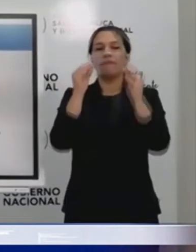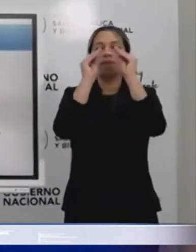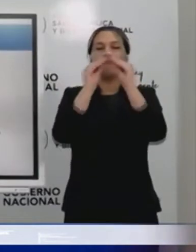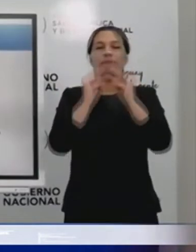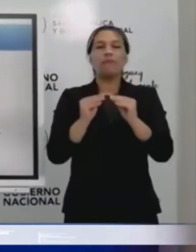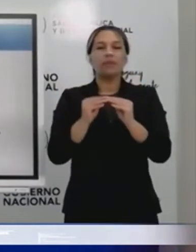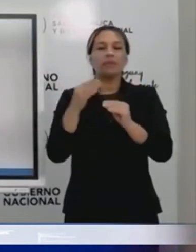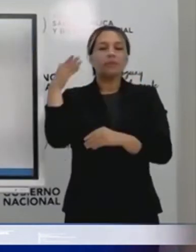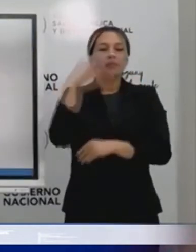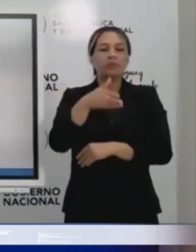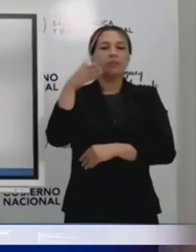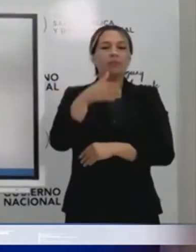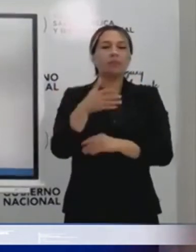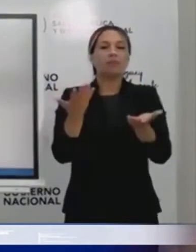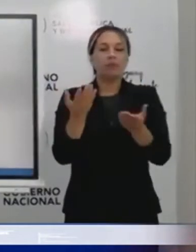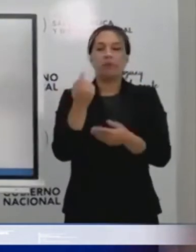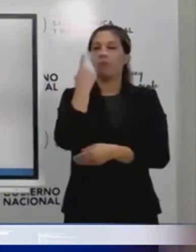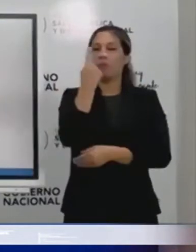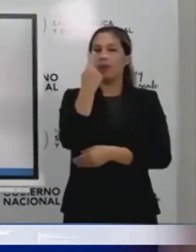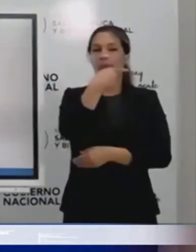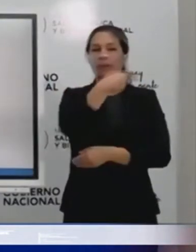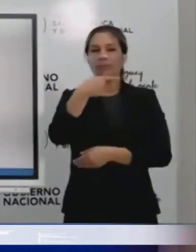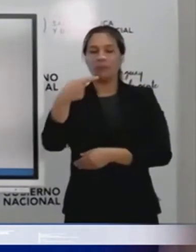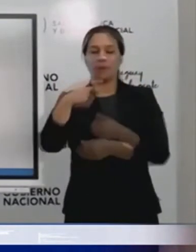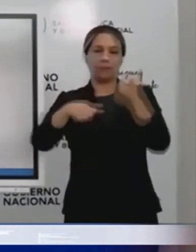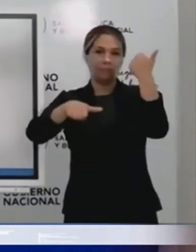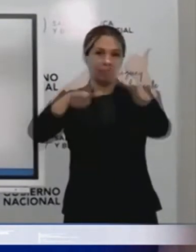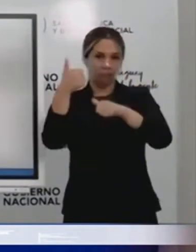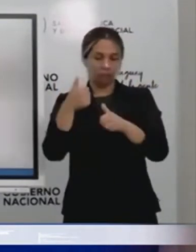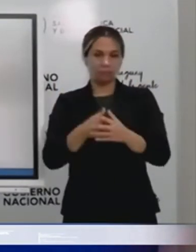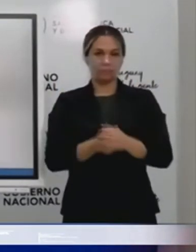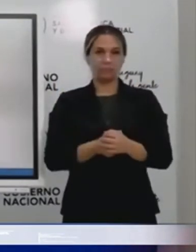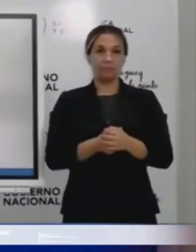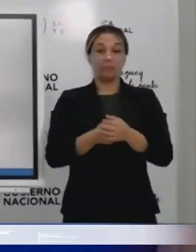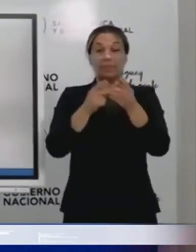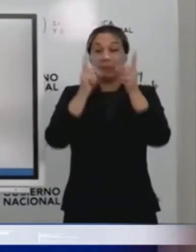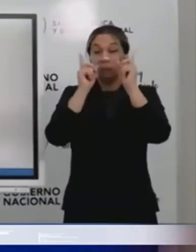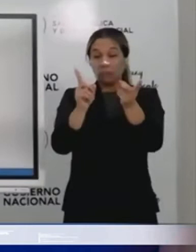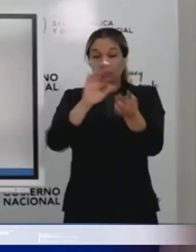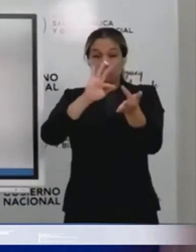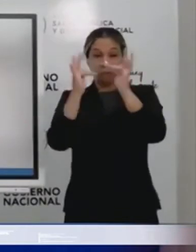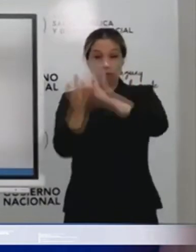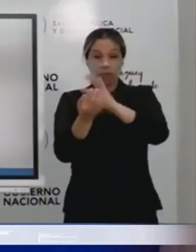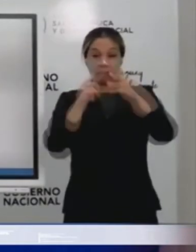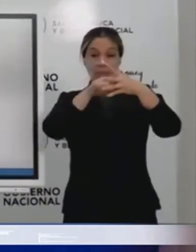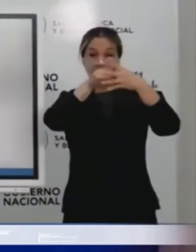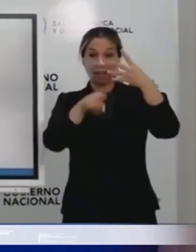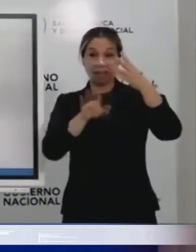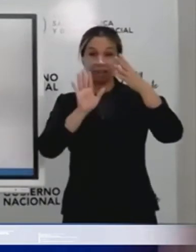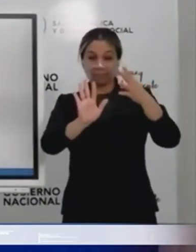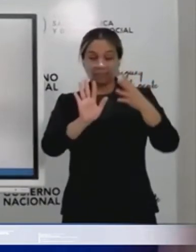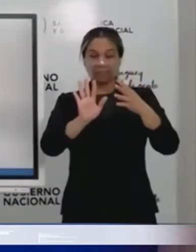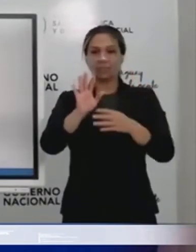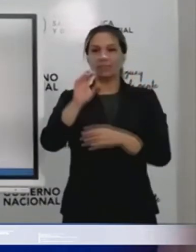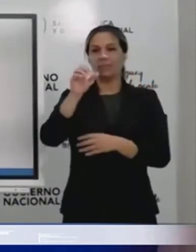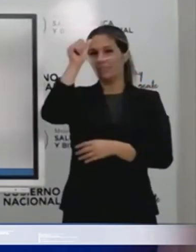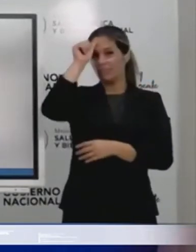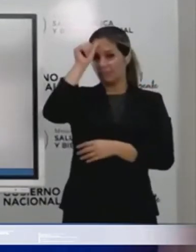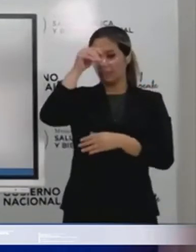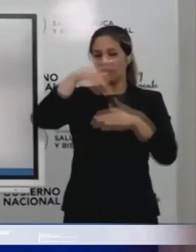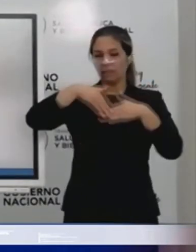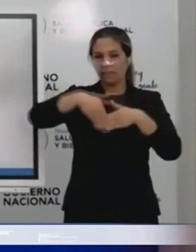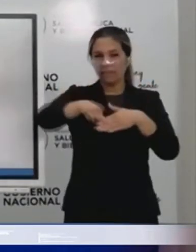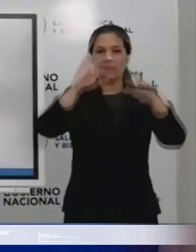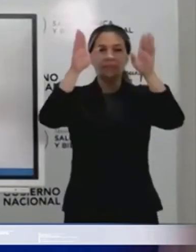semana. Con esa misma lógica, para que nadie falte en la mesa de Navidad, es